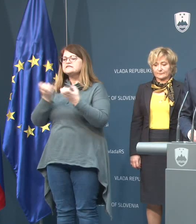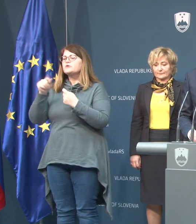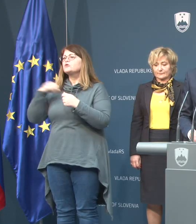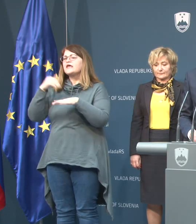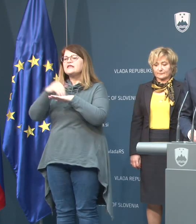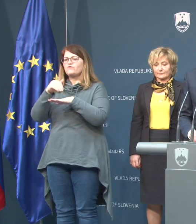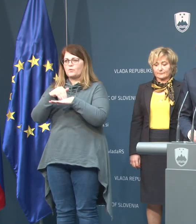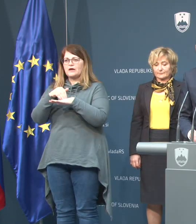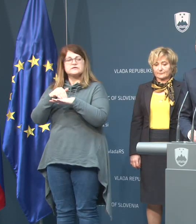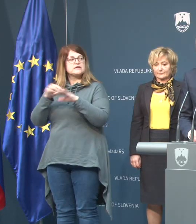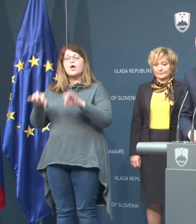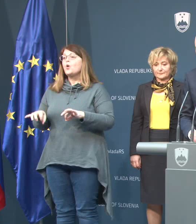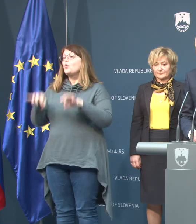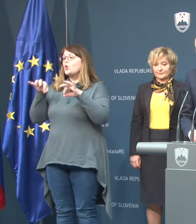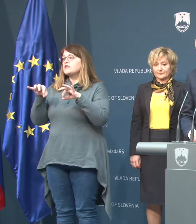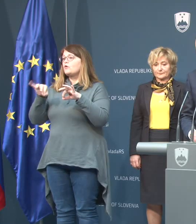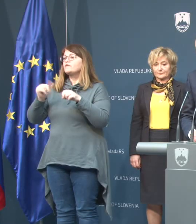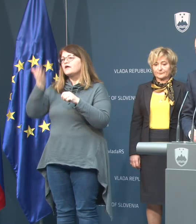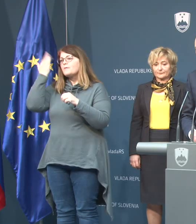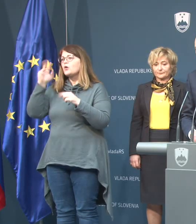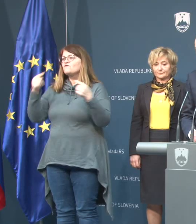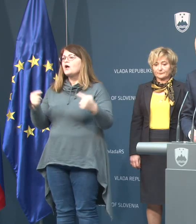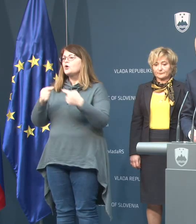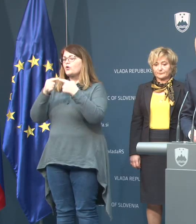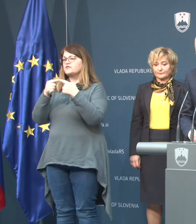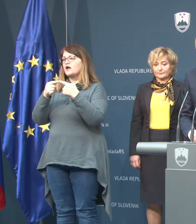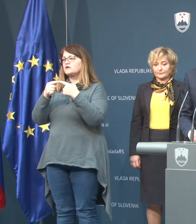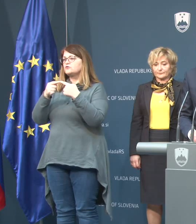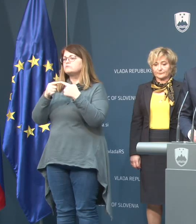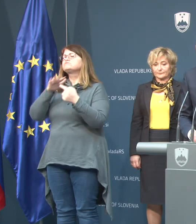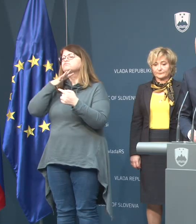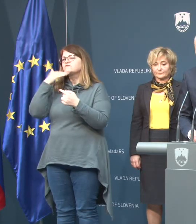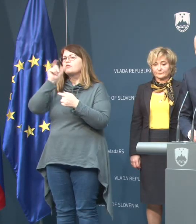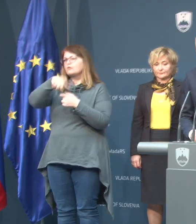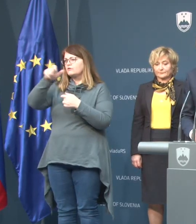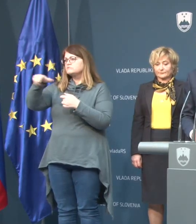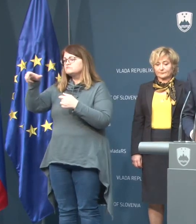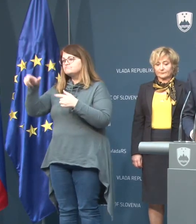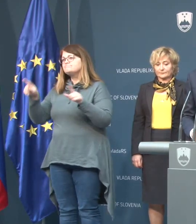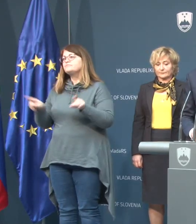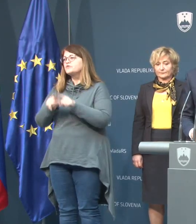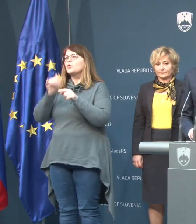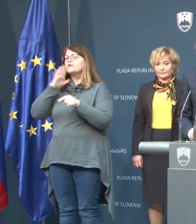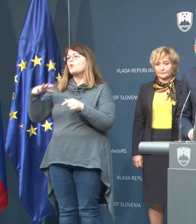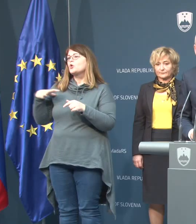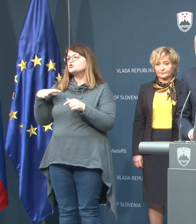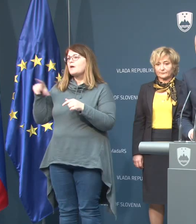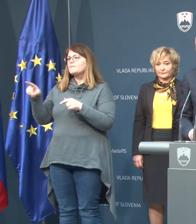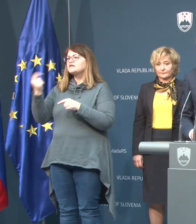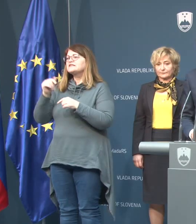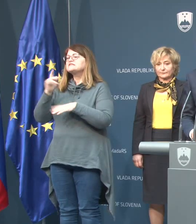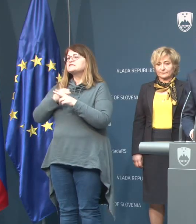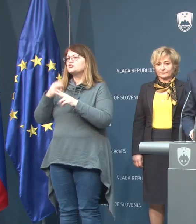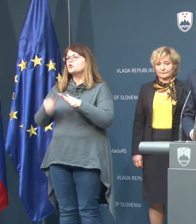informacije. Ugotavljamo, da je bilo kontaktov kr veliko, tako da bo gospa Pernat iz Nacionalnega